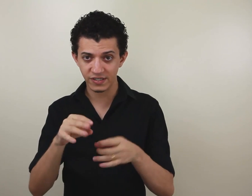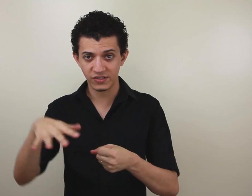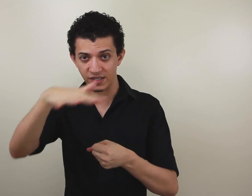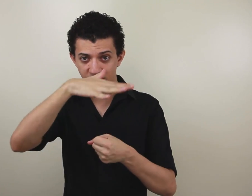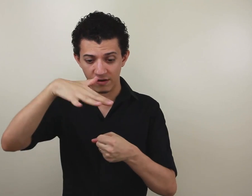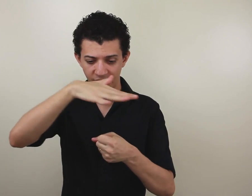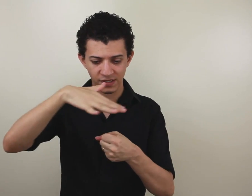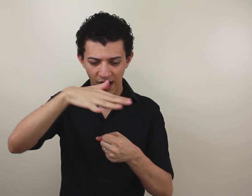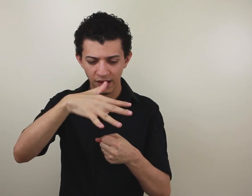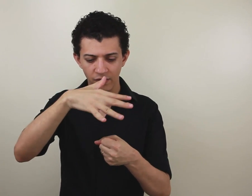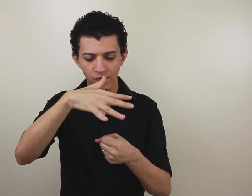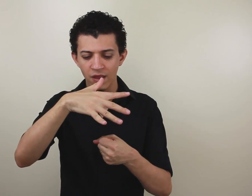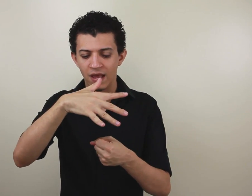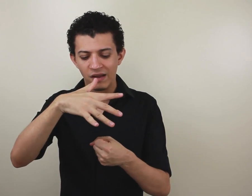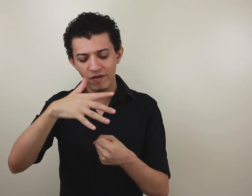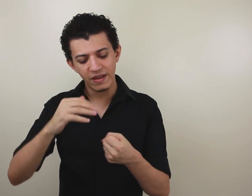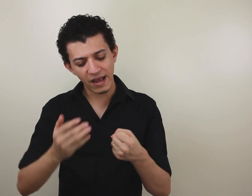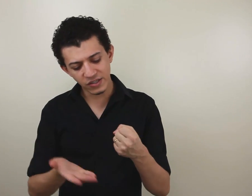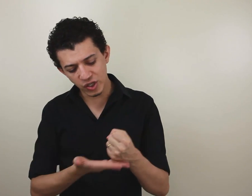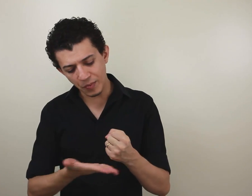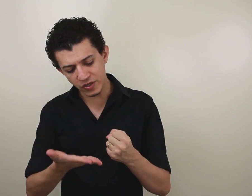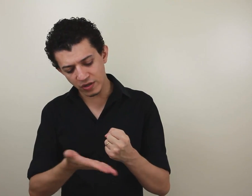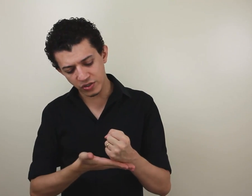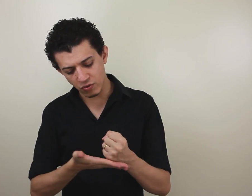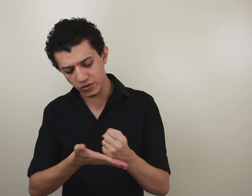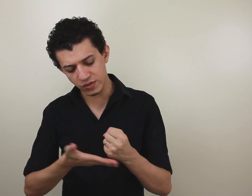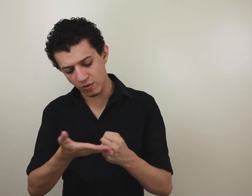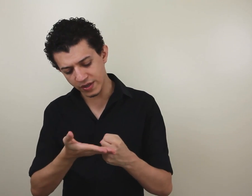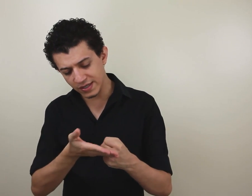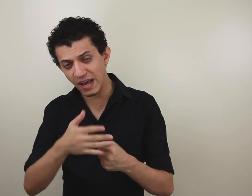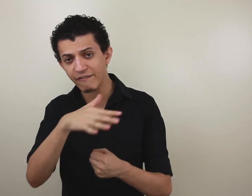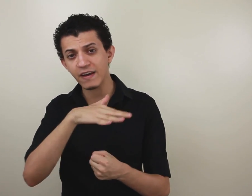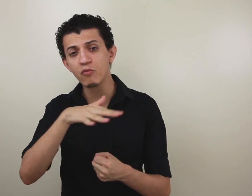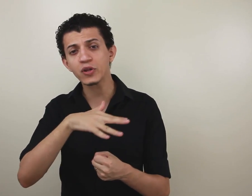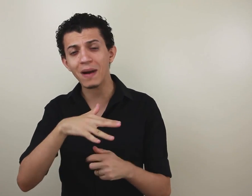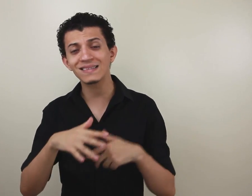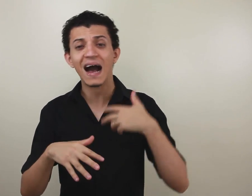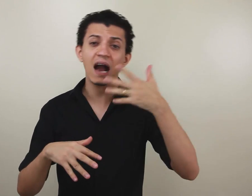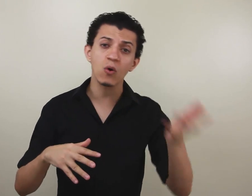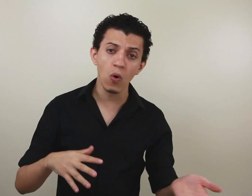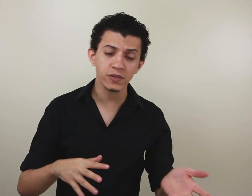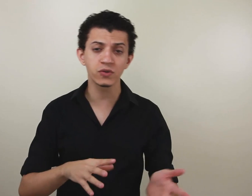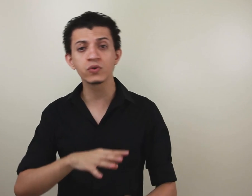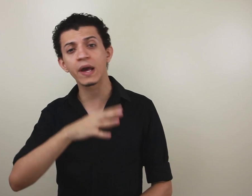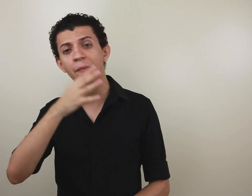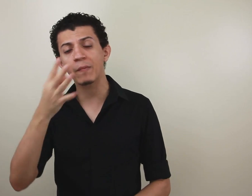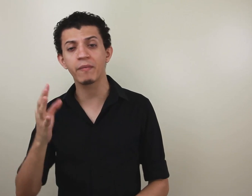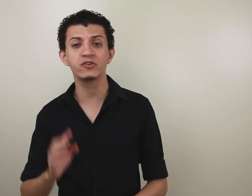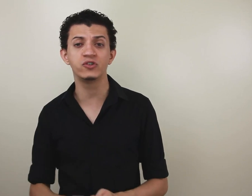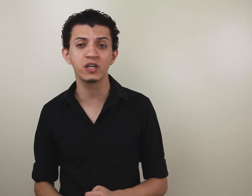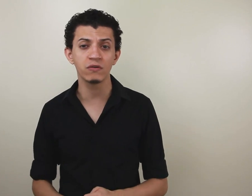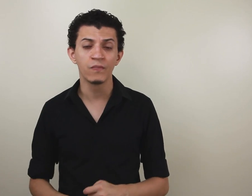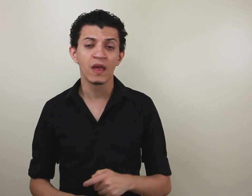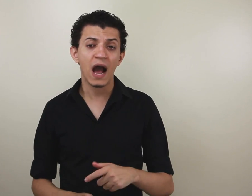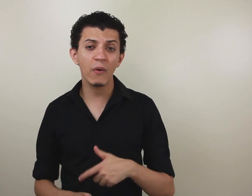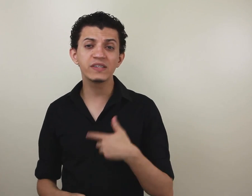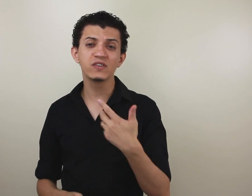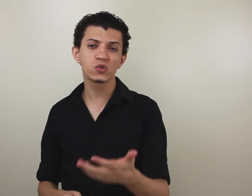dizer de ensino avançado, esse tipo de construção aqui se refere muito mais a cursos do que, propriamente dito, ao ensino